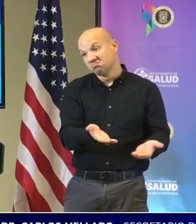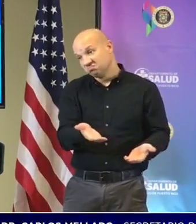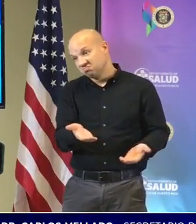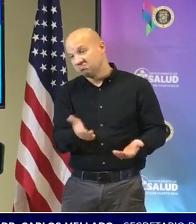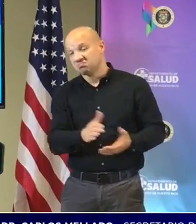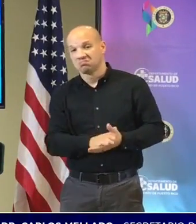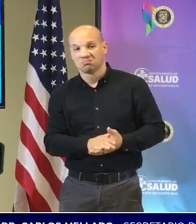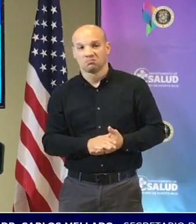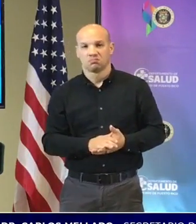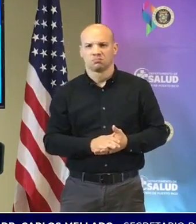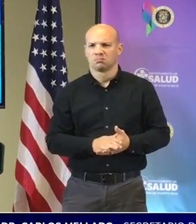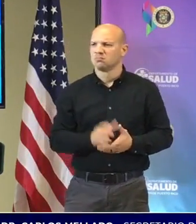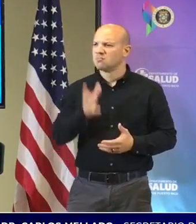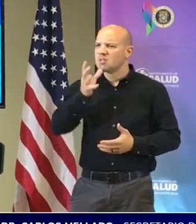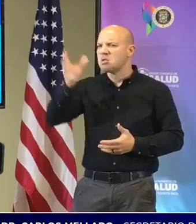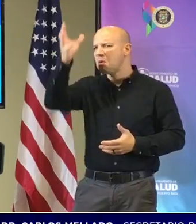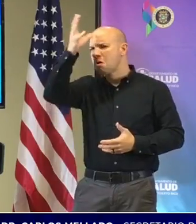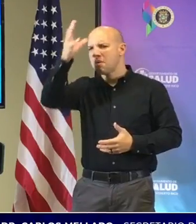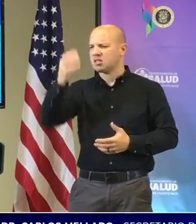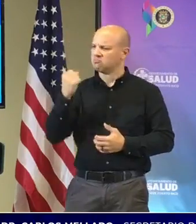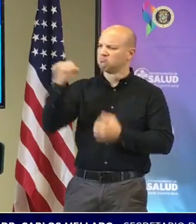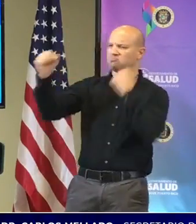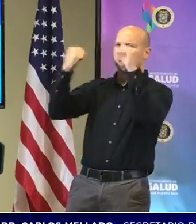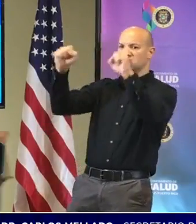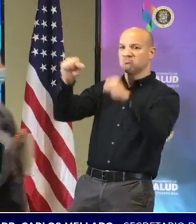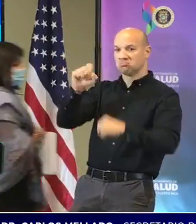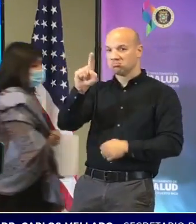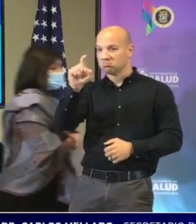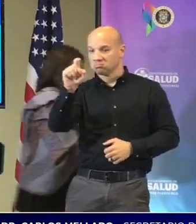¿hay resistencia de padres para evitar la cura?